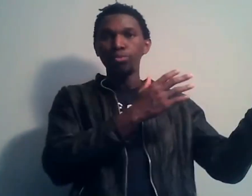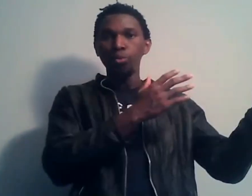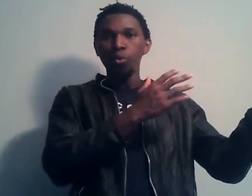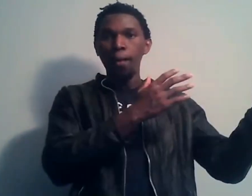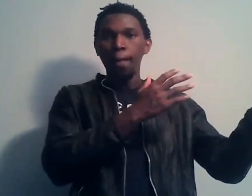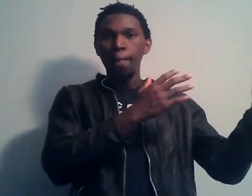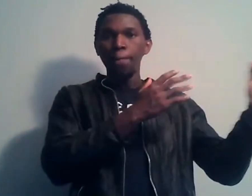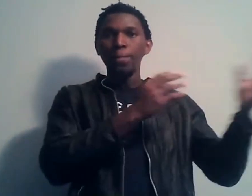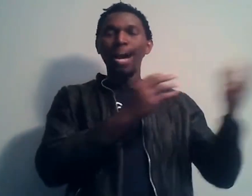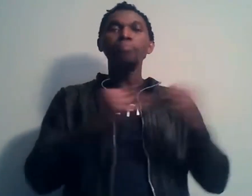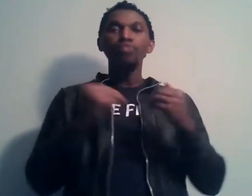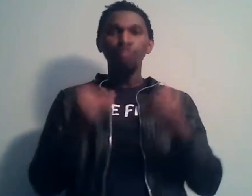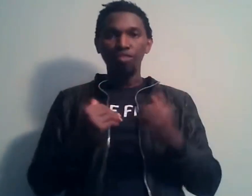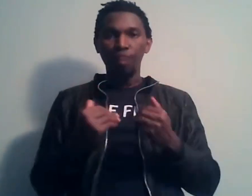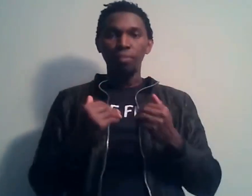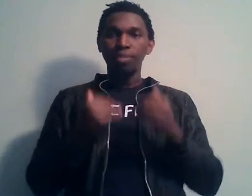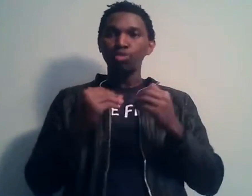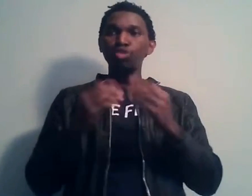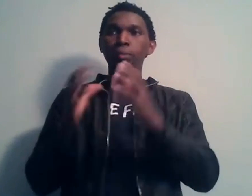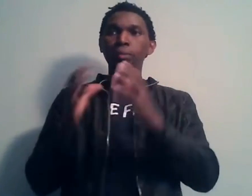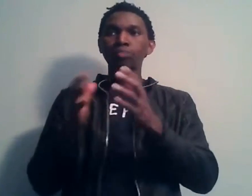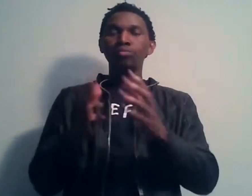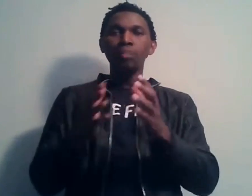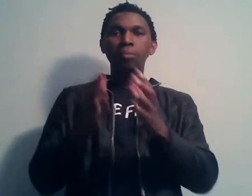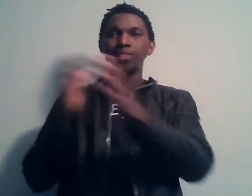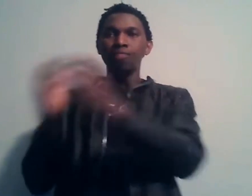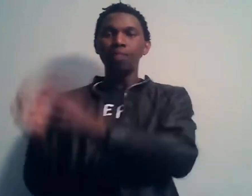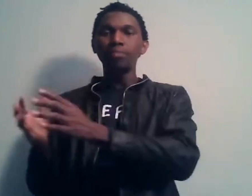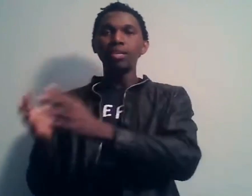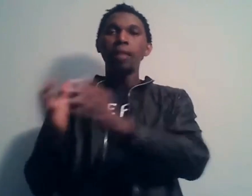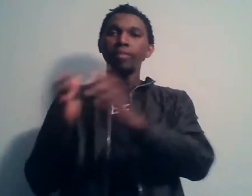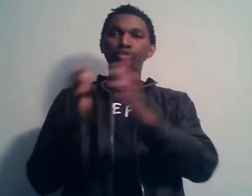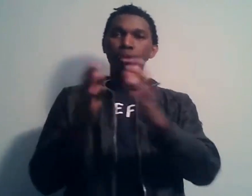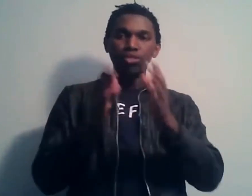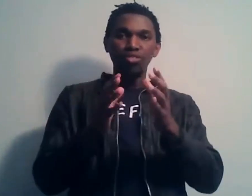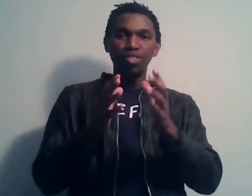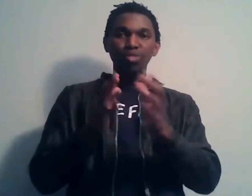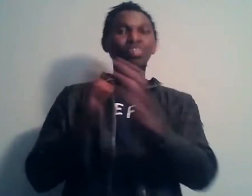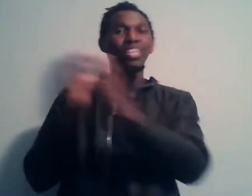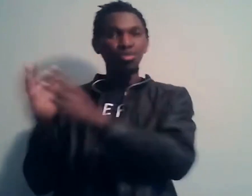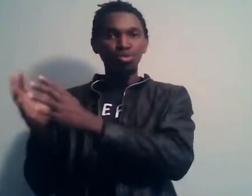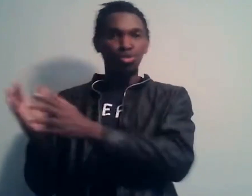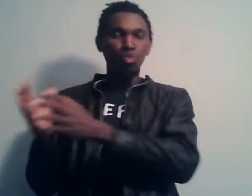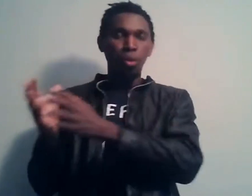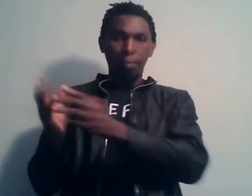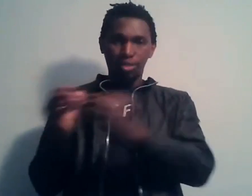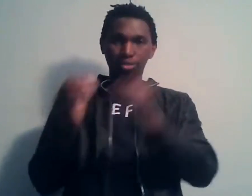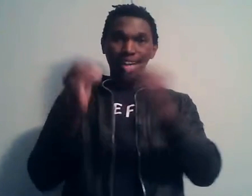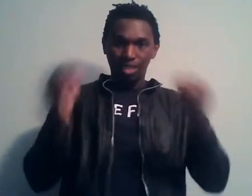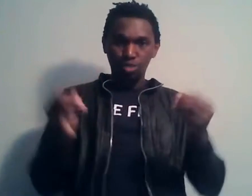plus beau, à plusieurs familles. Parce que tu ne représentes plus simplement ta famille, mais tu représentes en fait une institution. Parce que grâce à